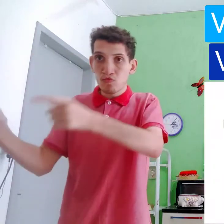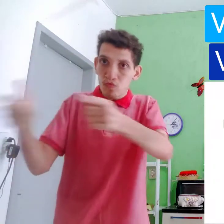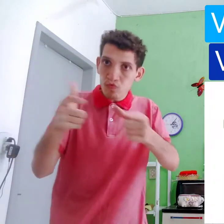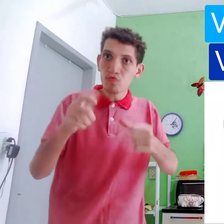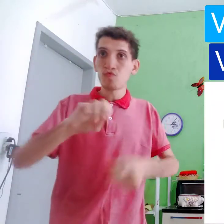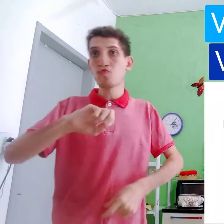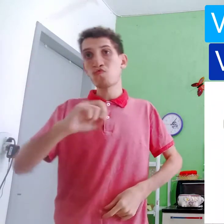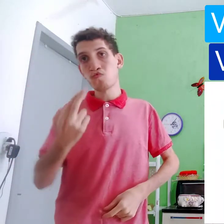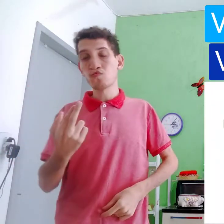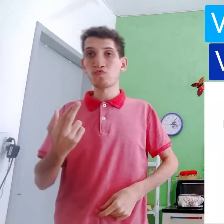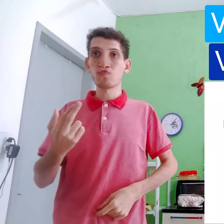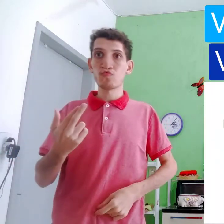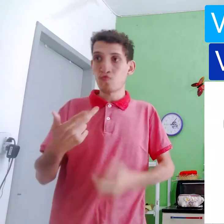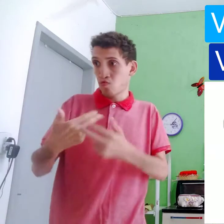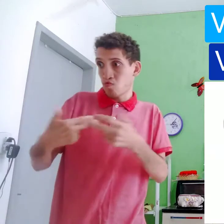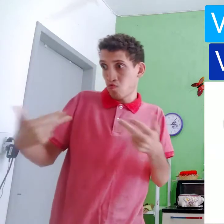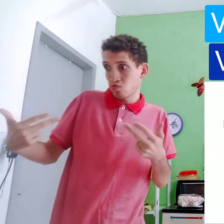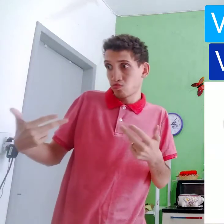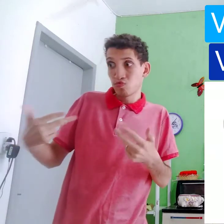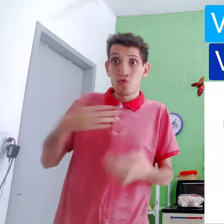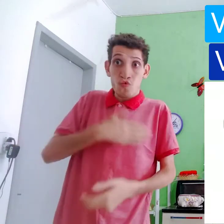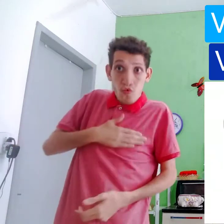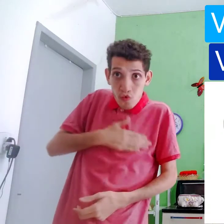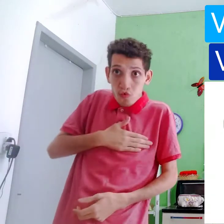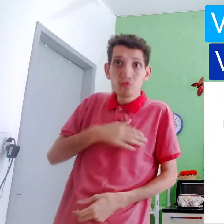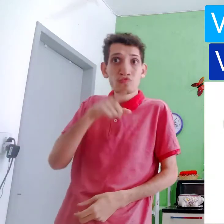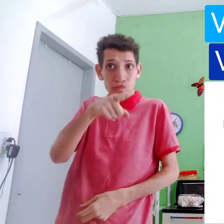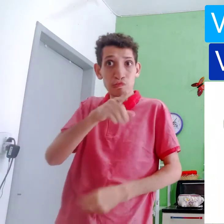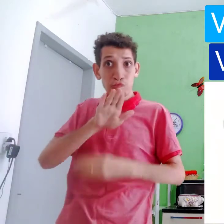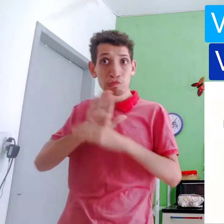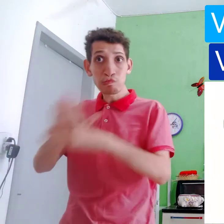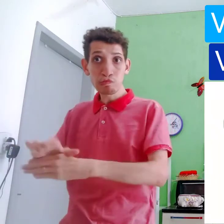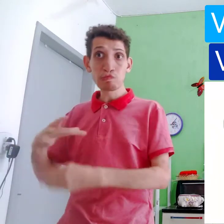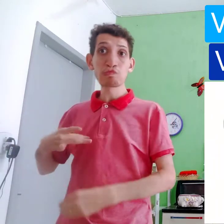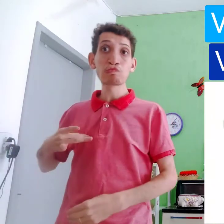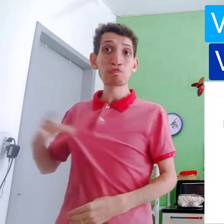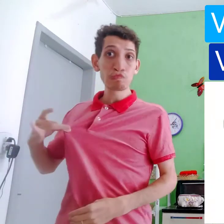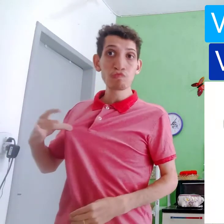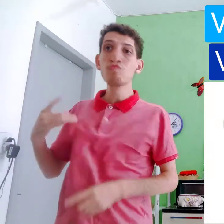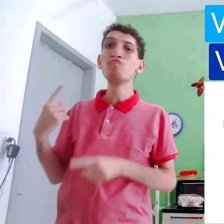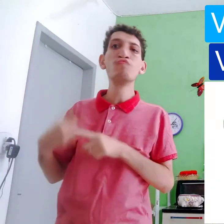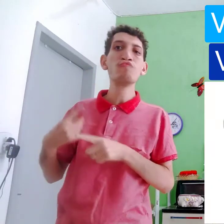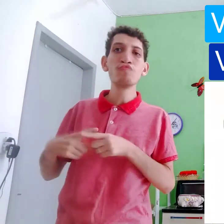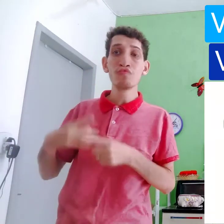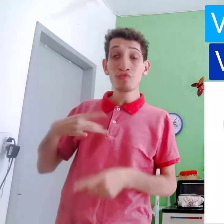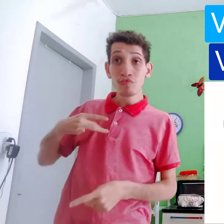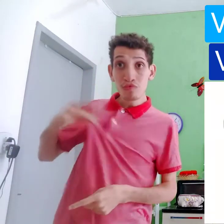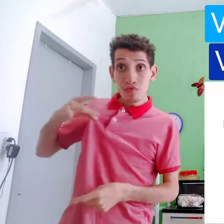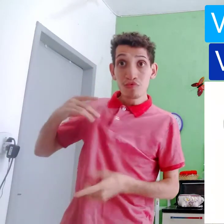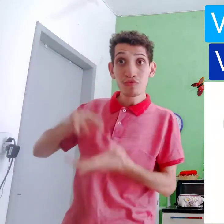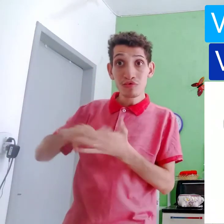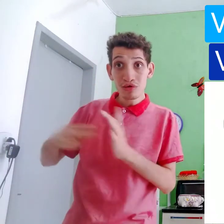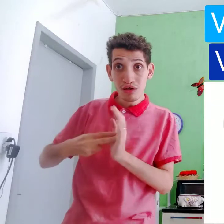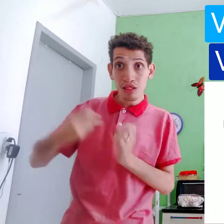qualquer lugar, ou coisa, gosta, você ajudar, voluntário, por quê?